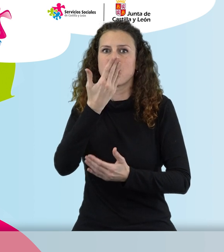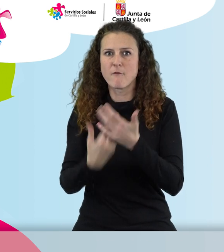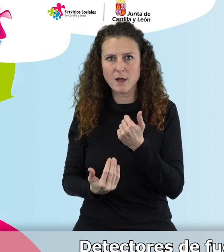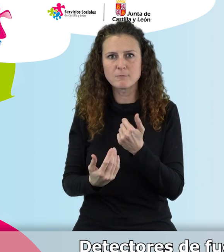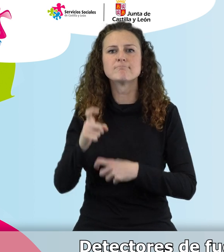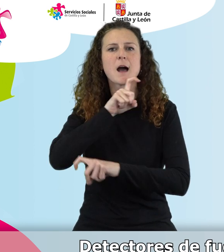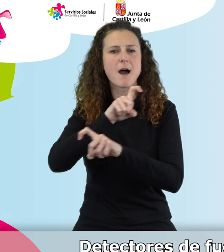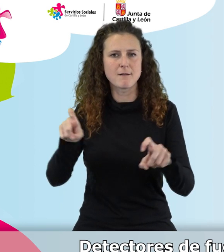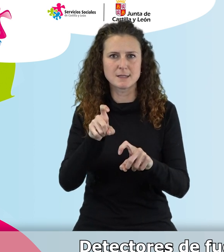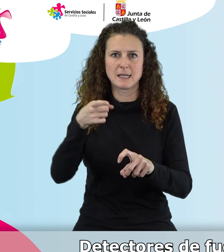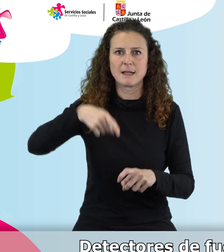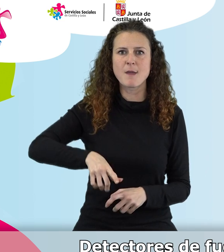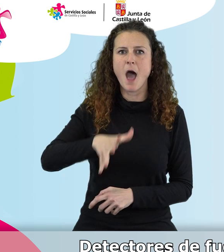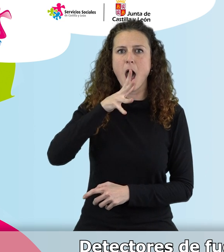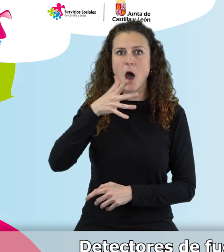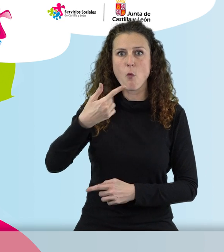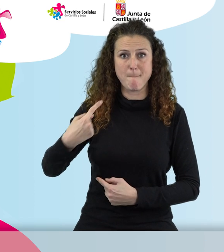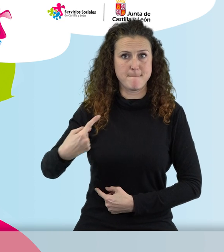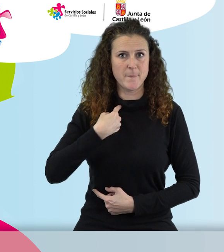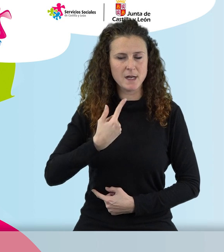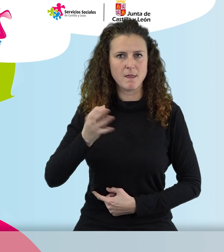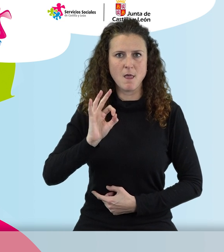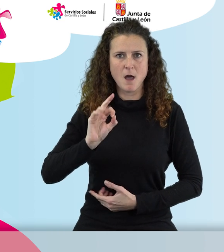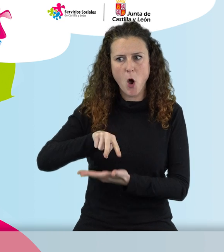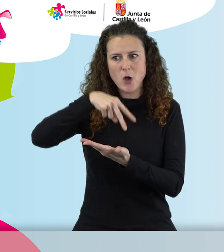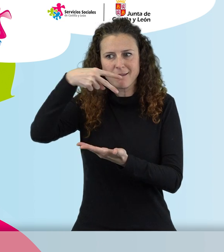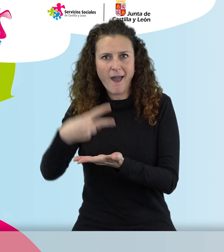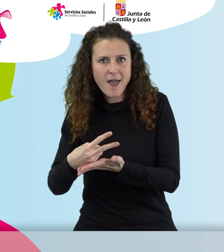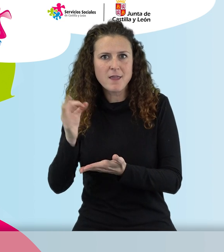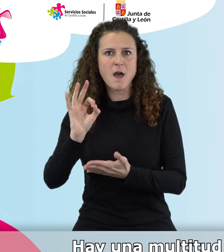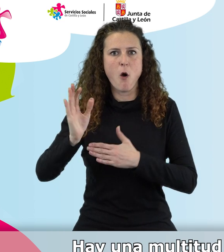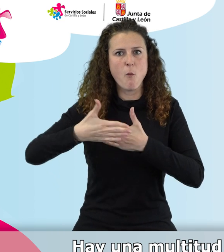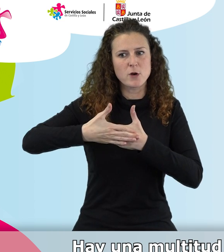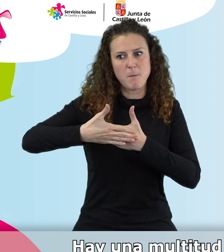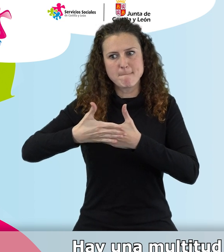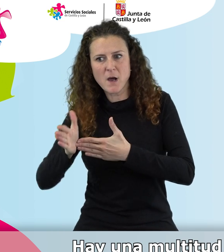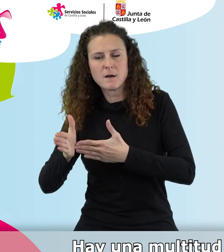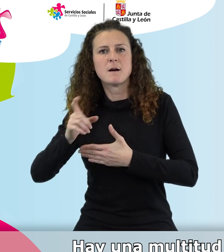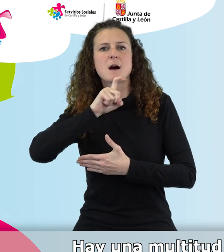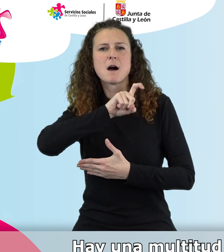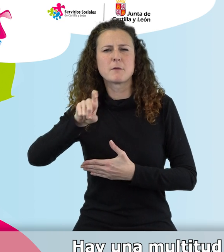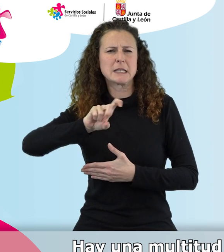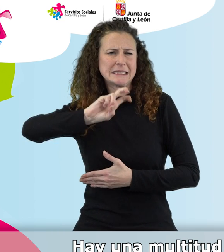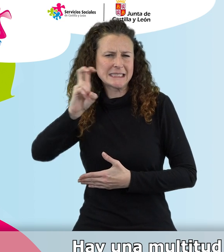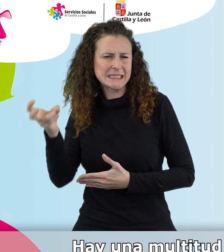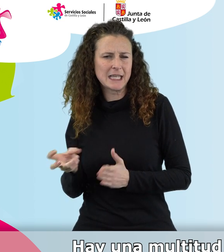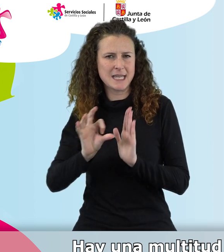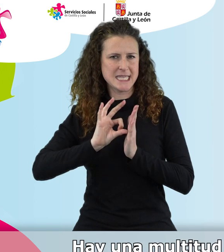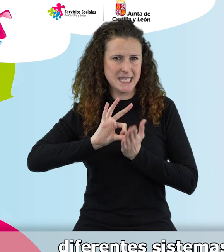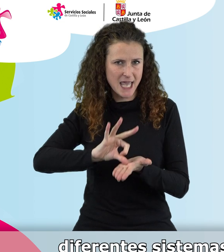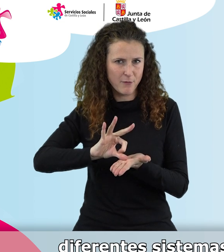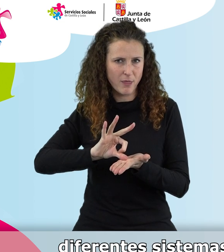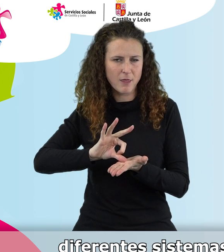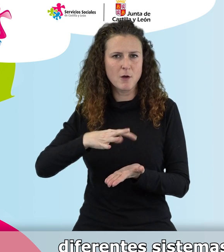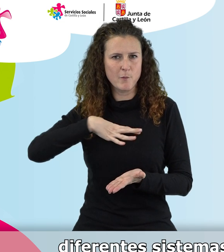etcétera. Detectores de fuga de agua, detectores de caída o también de apertura de puertas. Hay una multitud de servicios que pueden